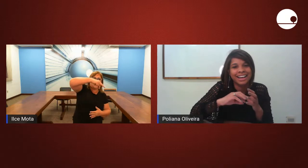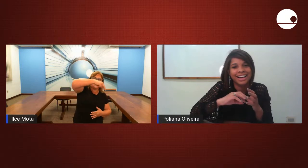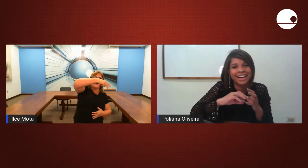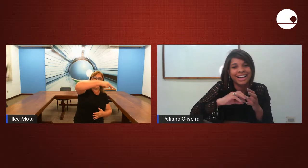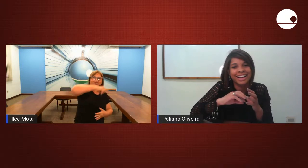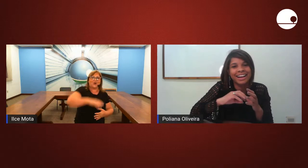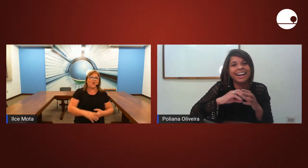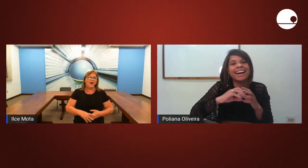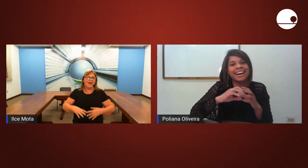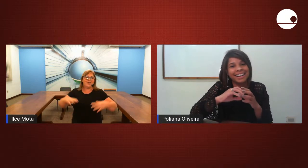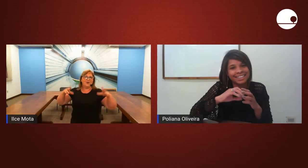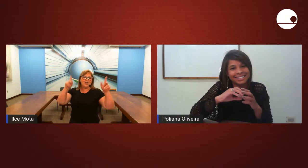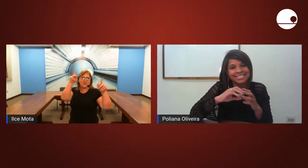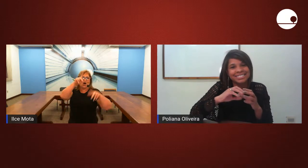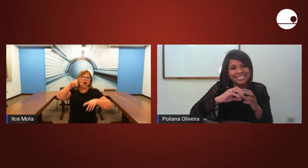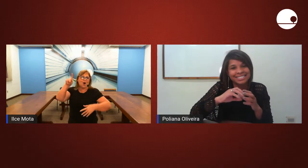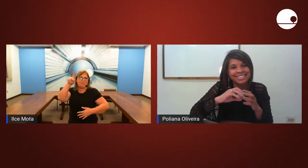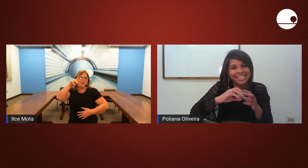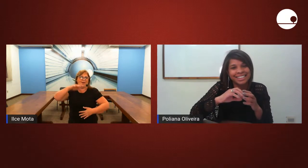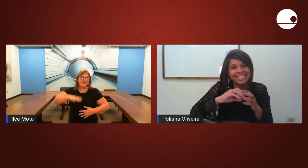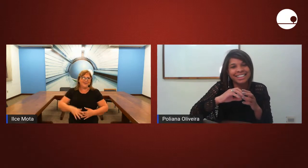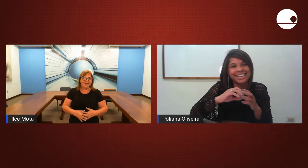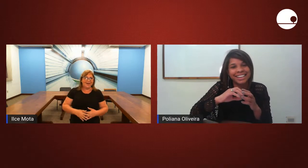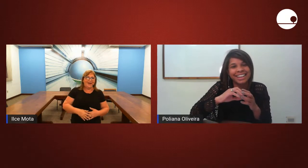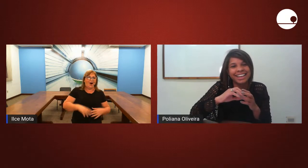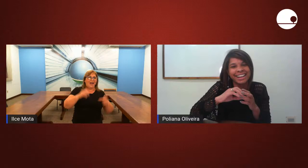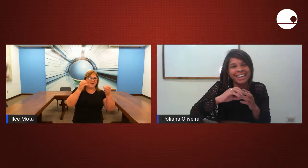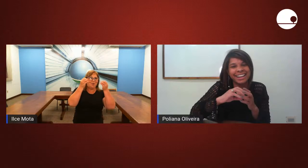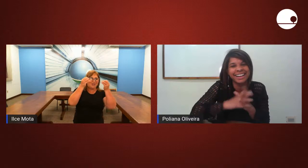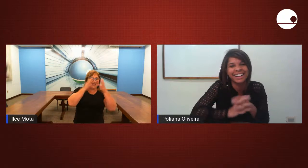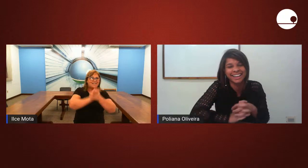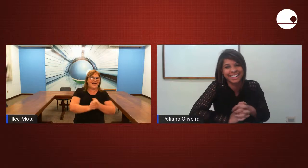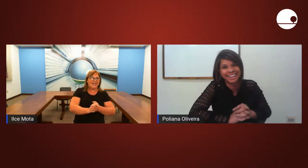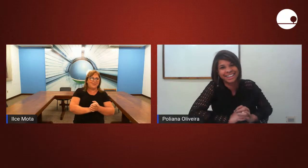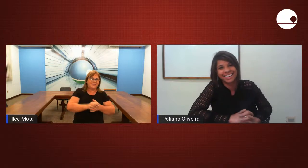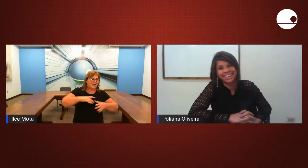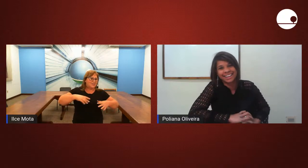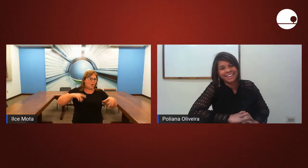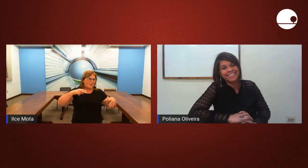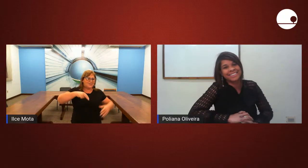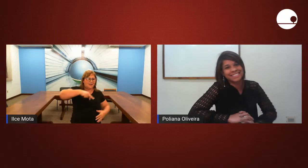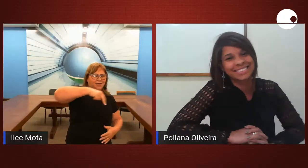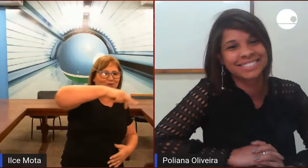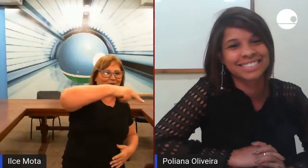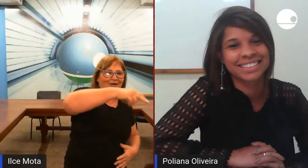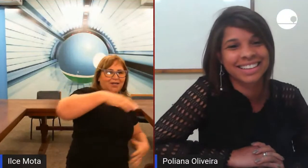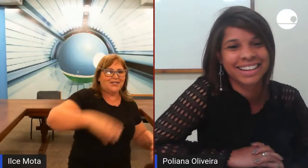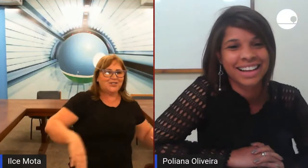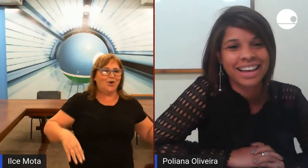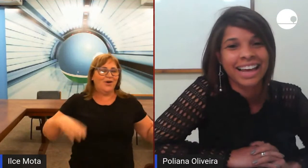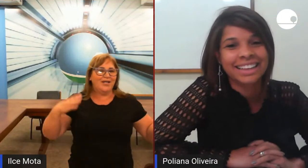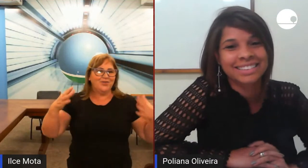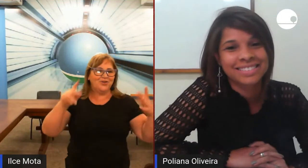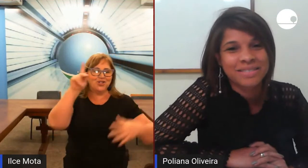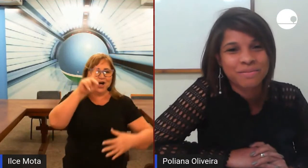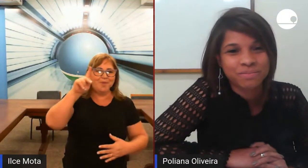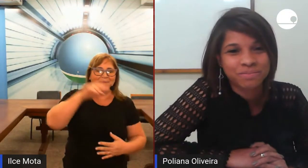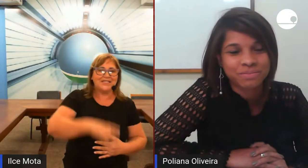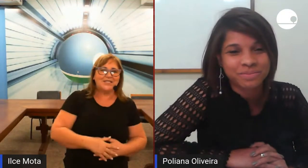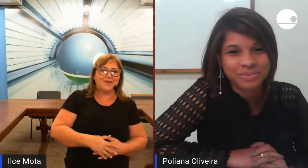passeando estou indo no shopping né não sei o que você dá livros estou passeando estou indo no shopping mas esse